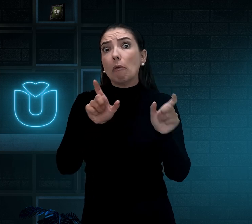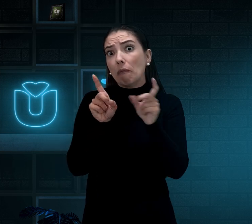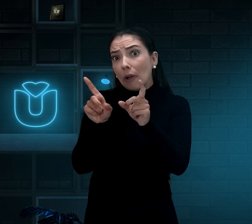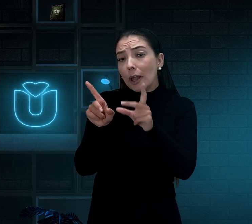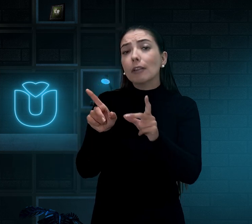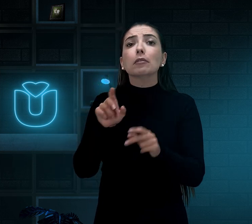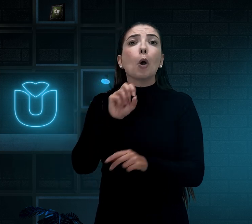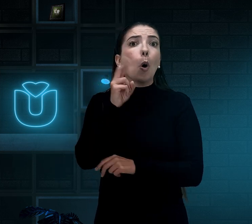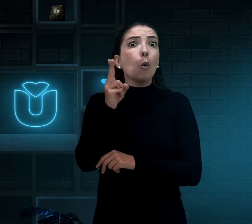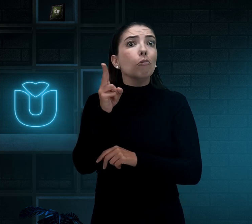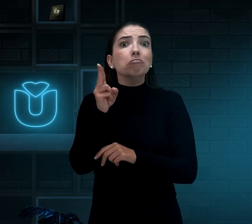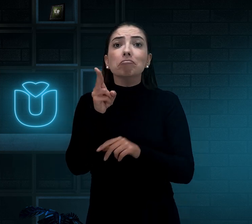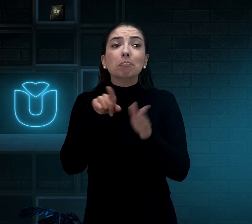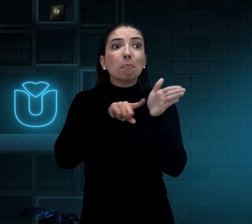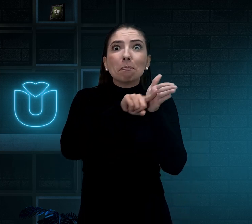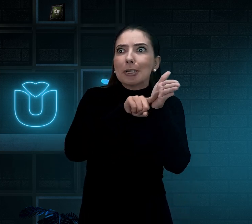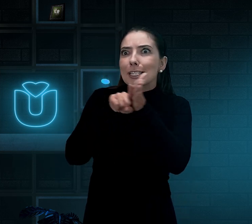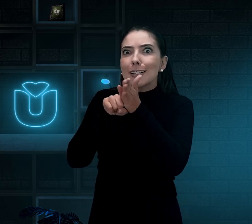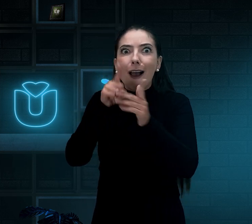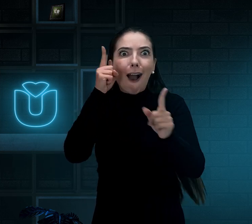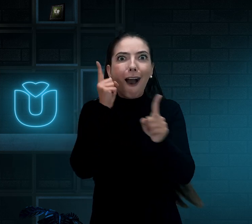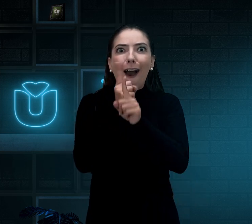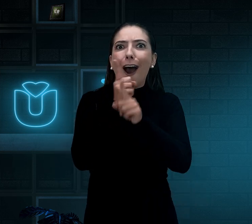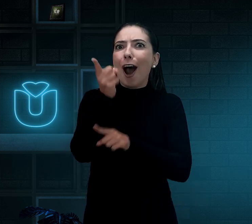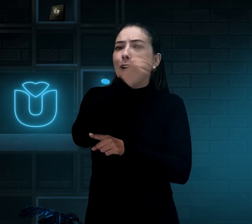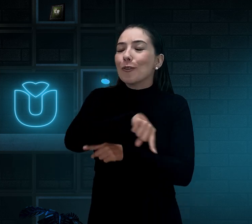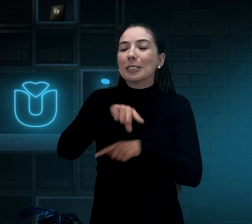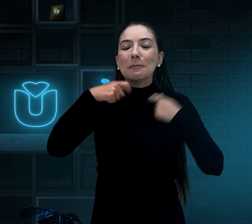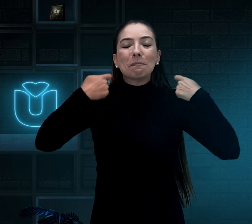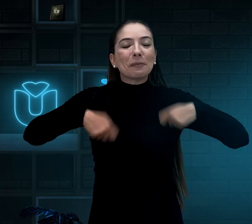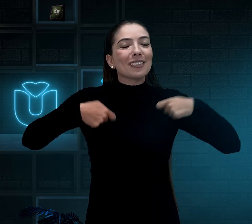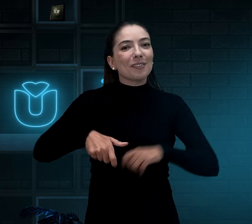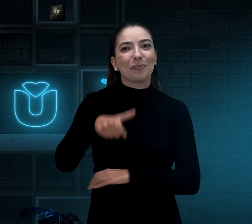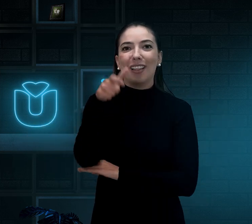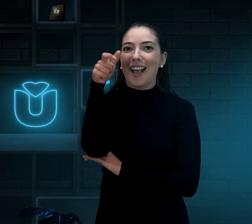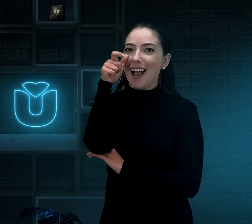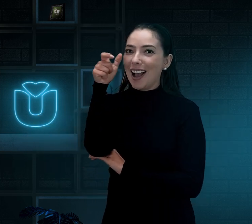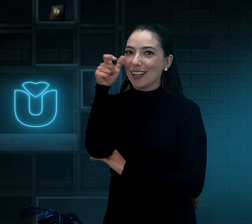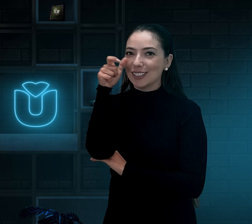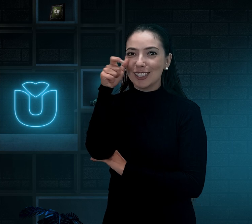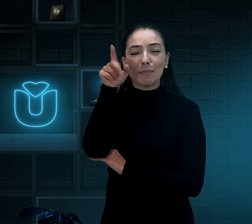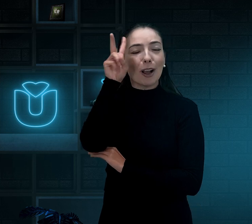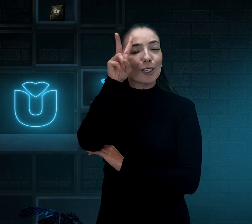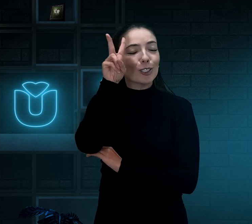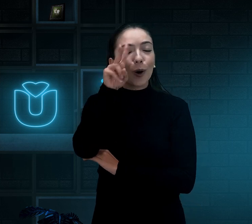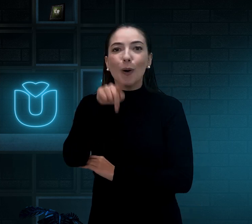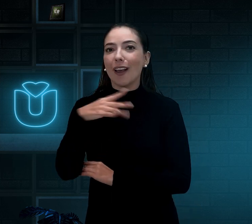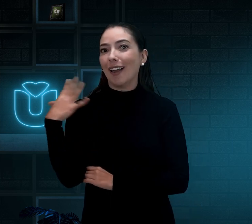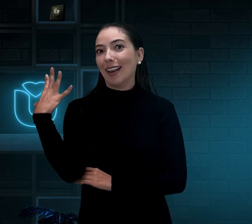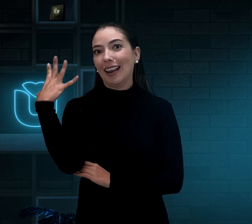da vida da Ellen Keller. Também pesquisar até que encontrem. Vocês precisam assistir essa história linda.